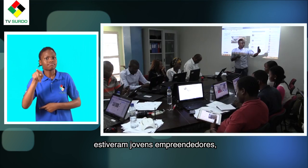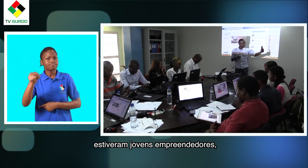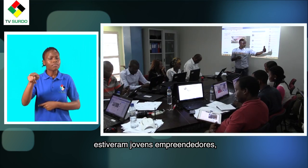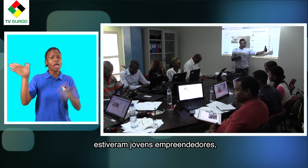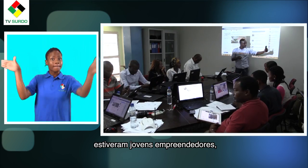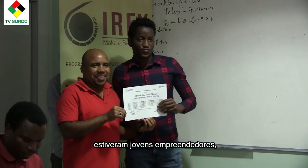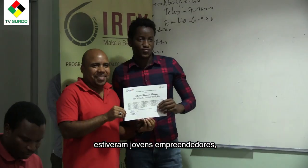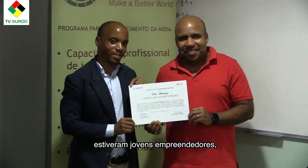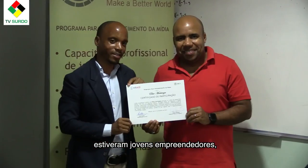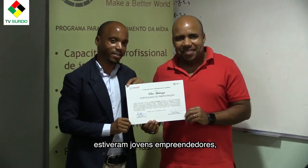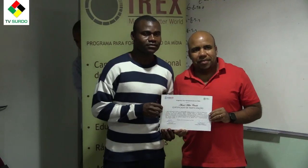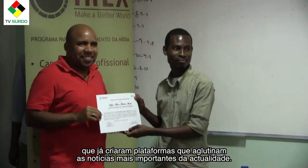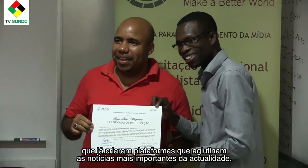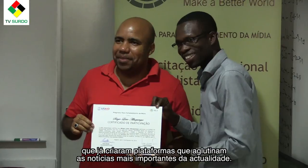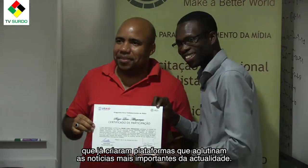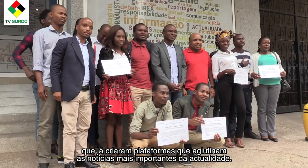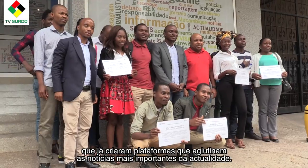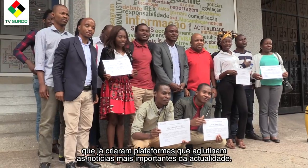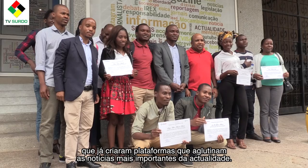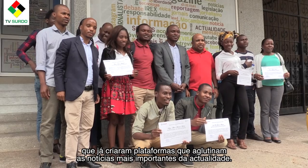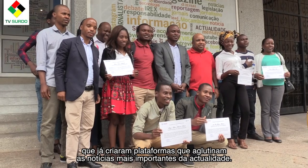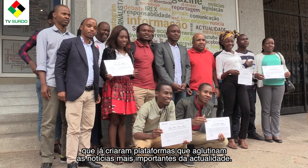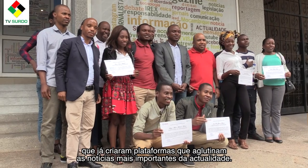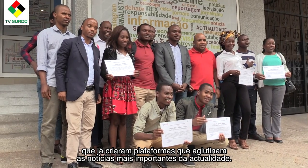plataformas em que aglutinam as notícias mais importantes da atualidade.